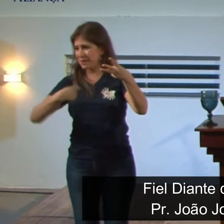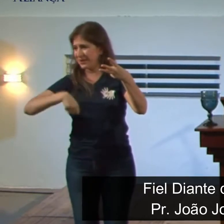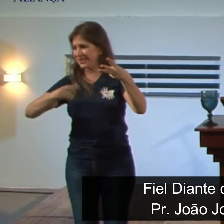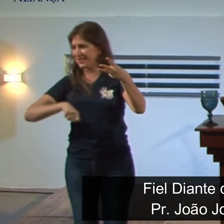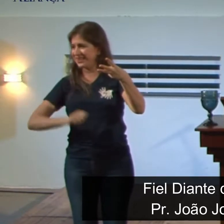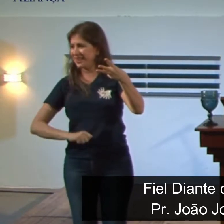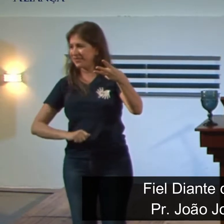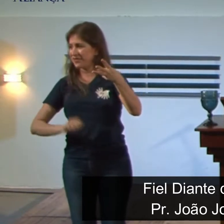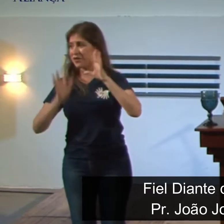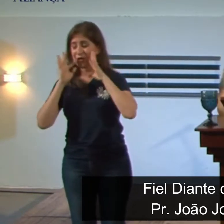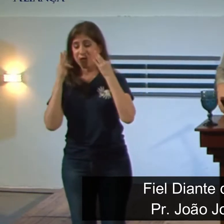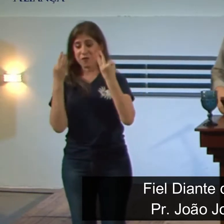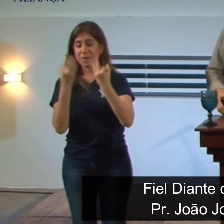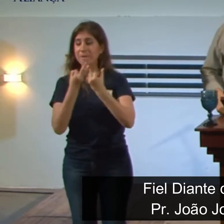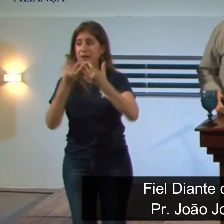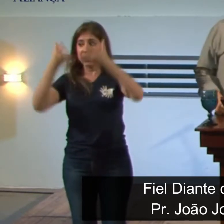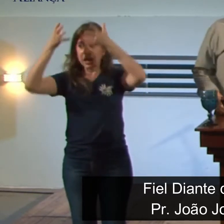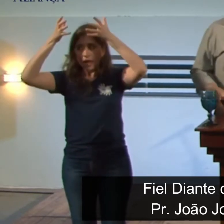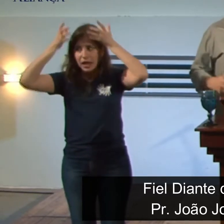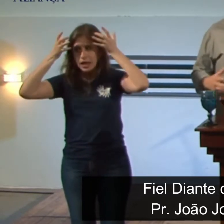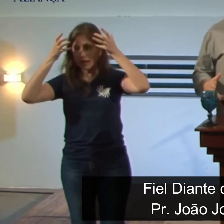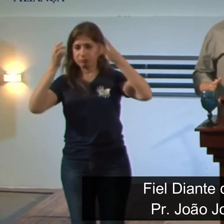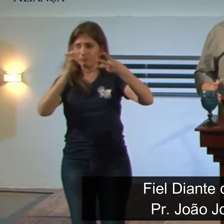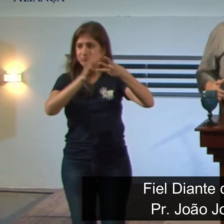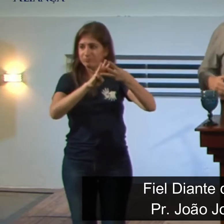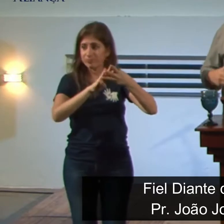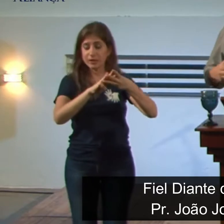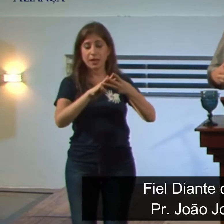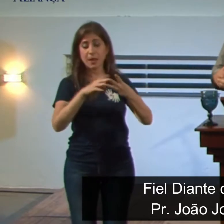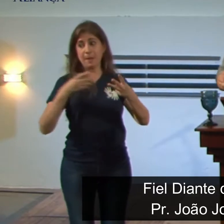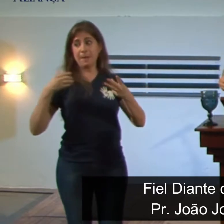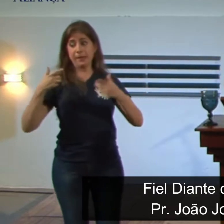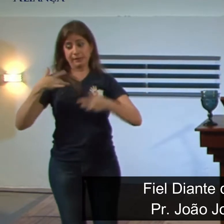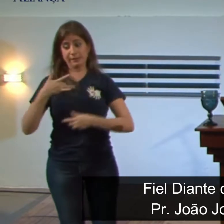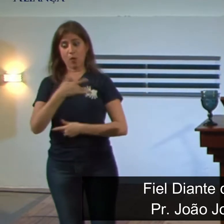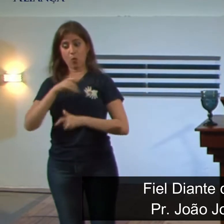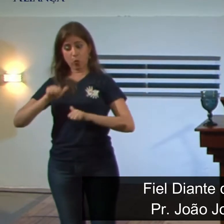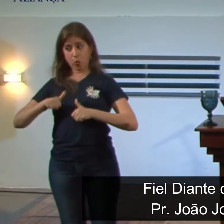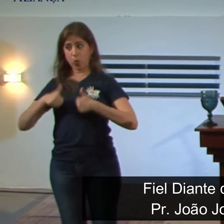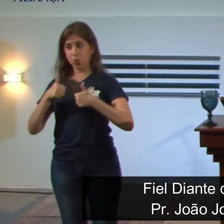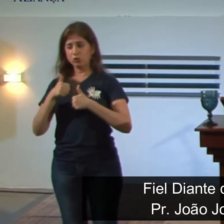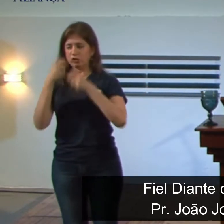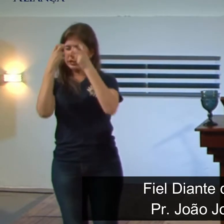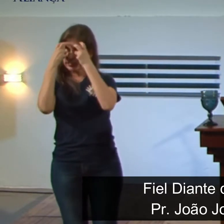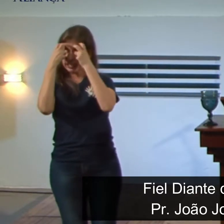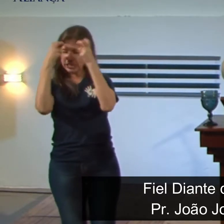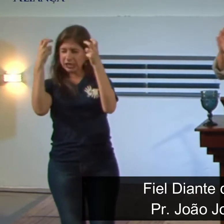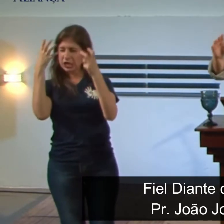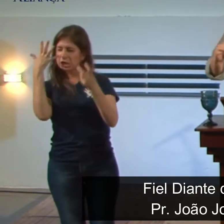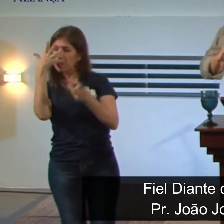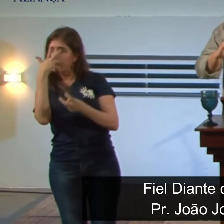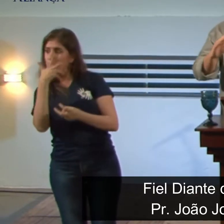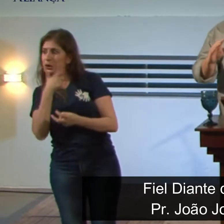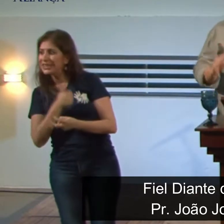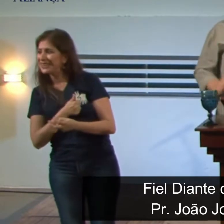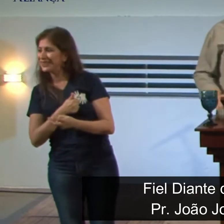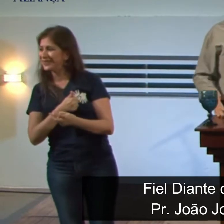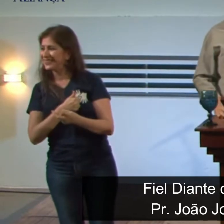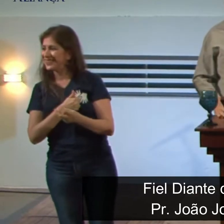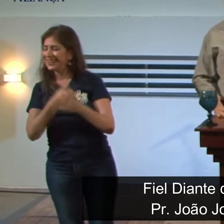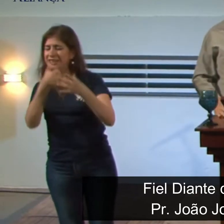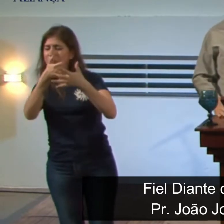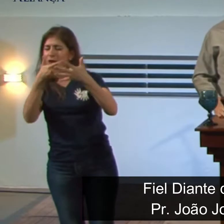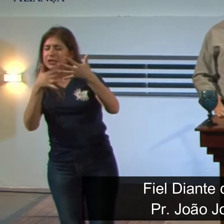daqueles três que o acompanharam. Jovens saudáveis, bonitos, cultos, inteligentes e que dominassem vários